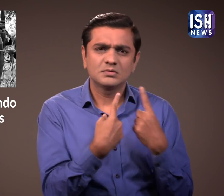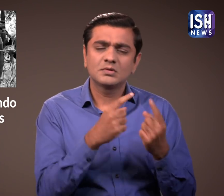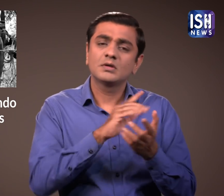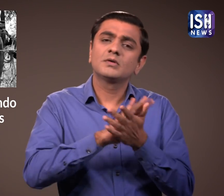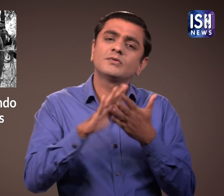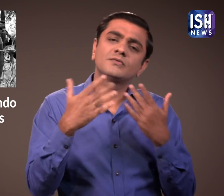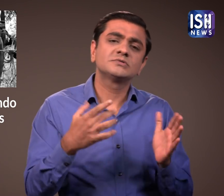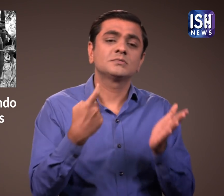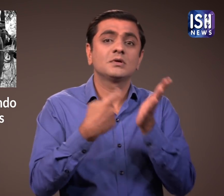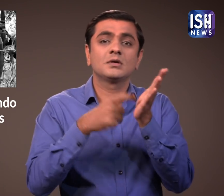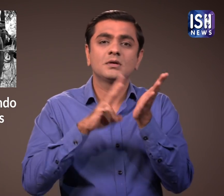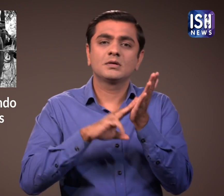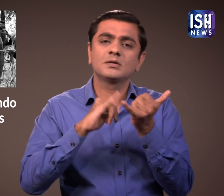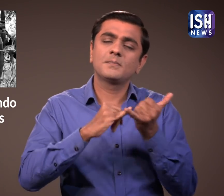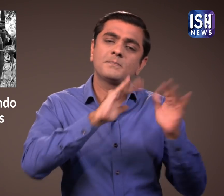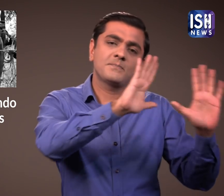के बाद जवान को छोड़ दिया गया